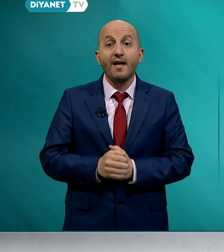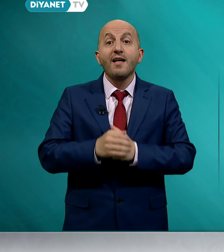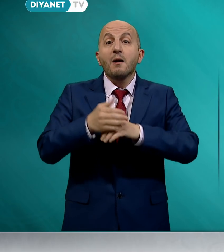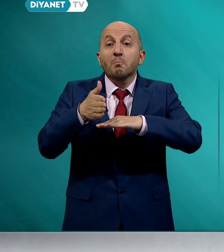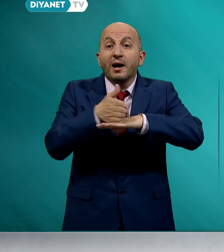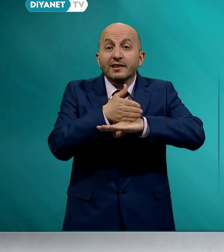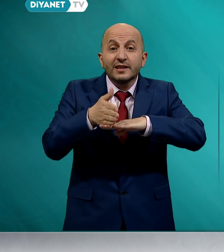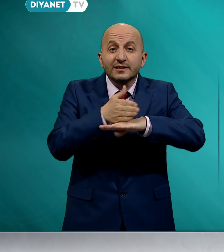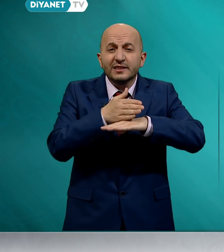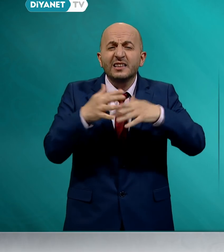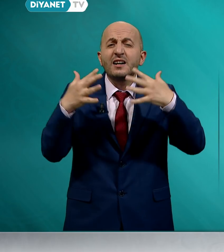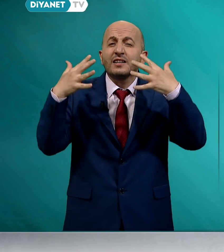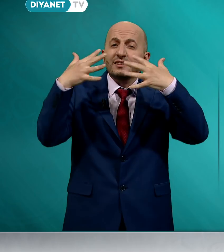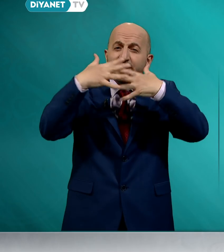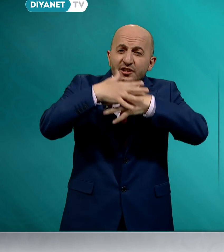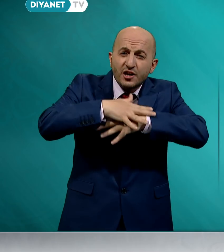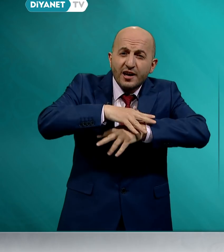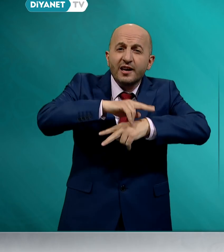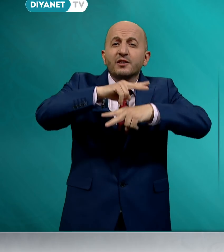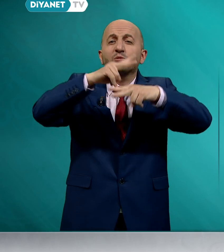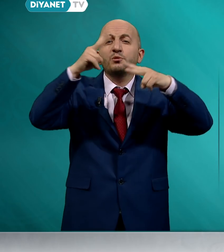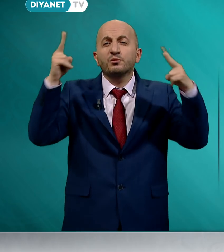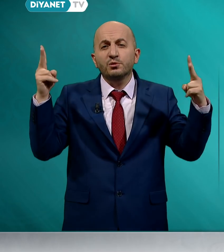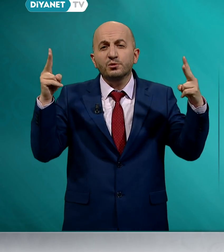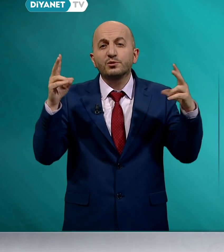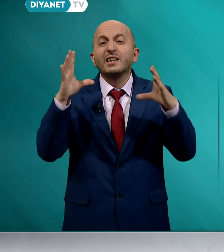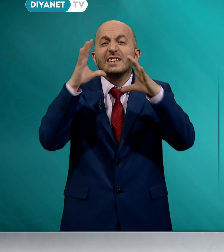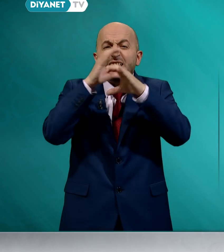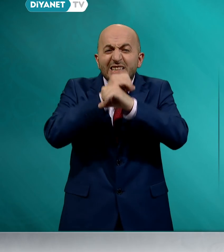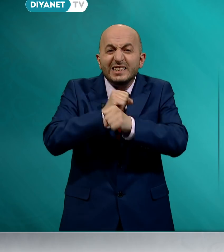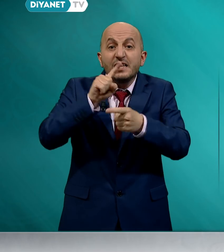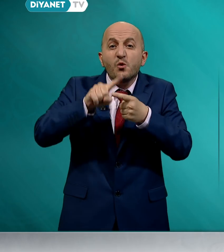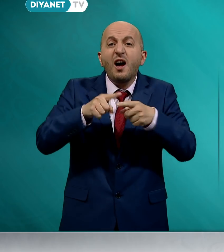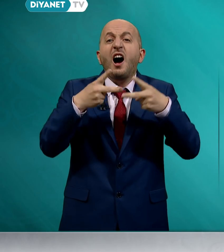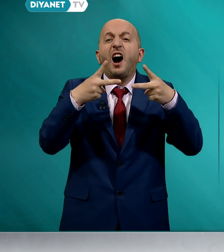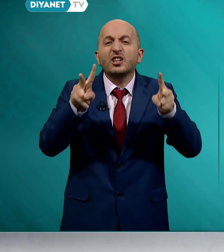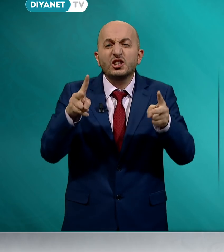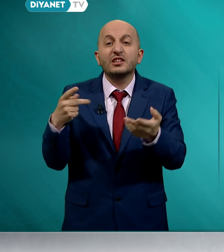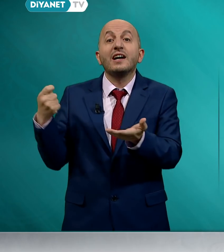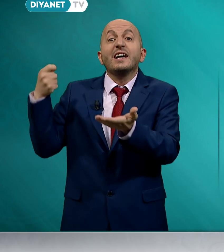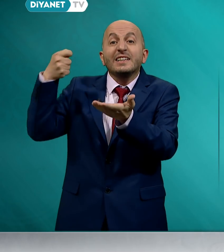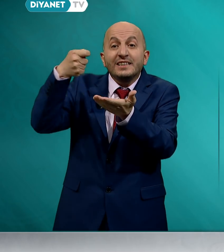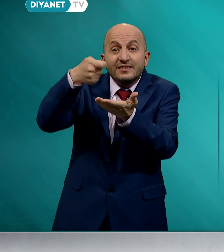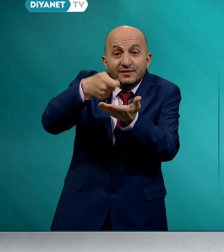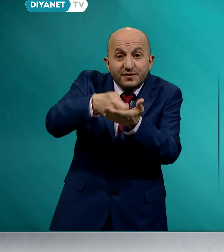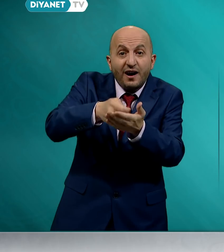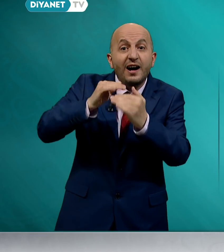Mallarını gece, gündüz, gizli ve açık infak